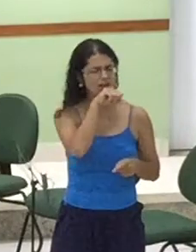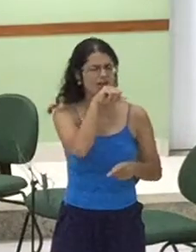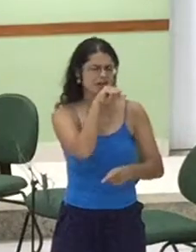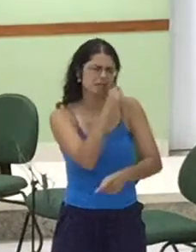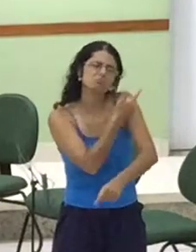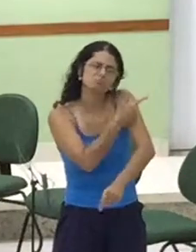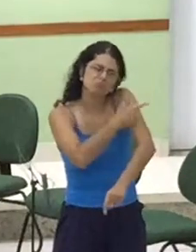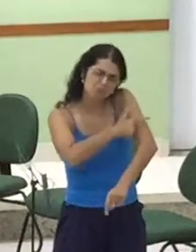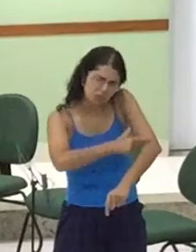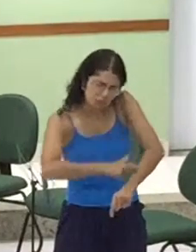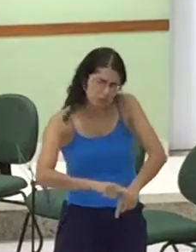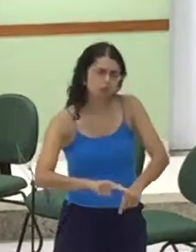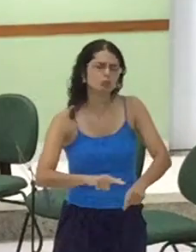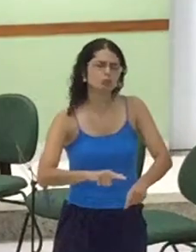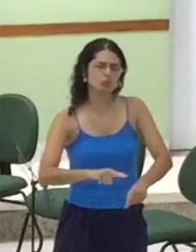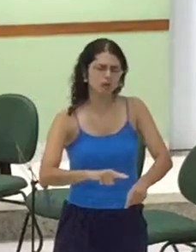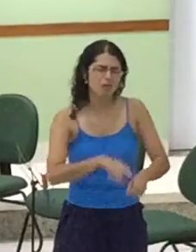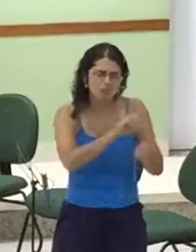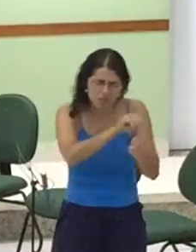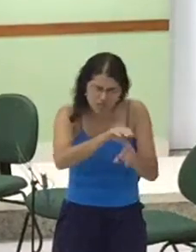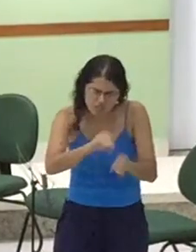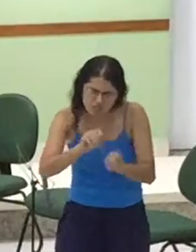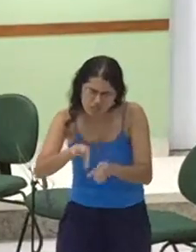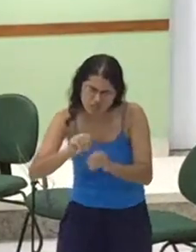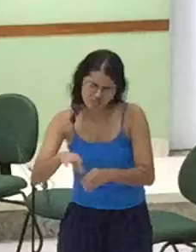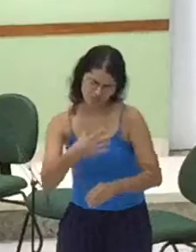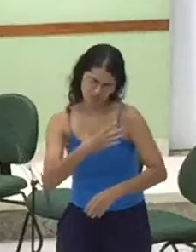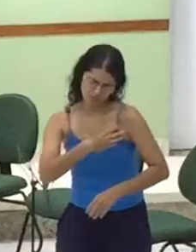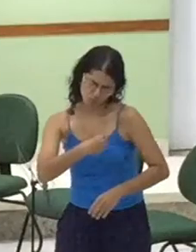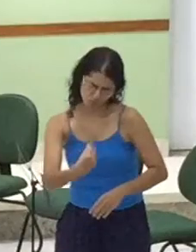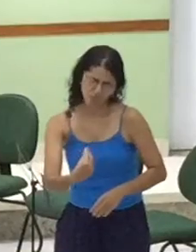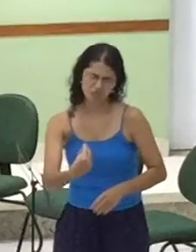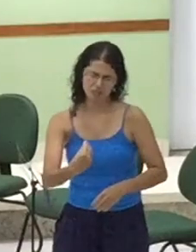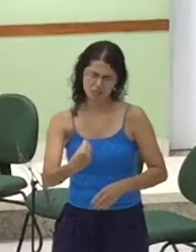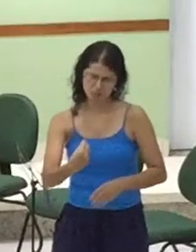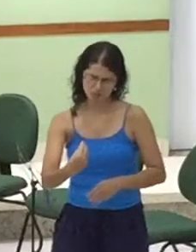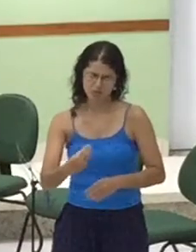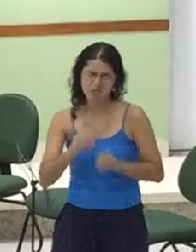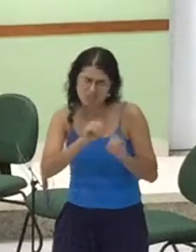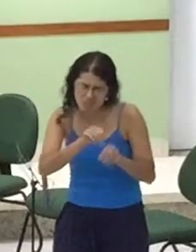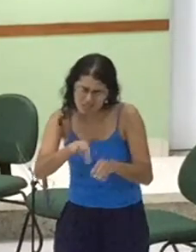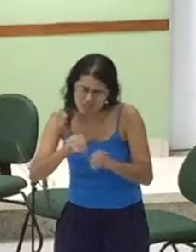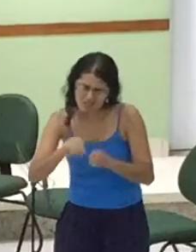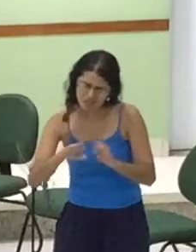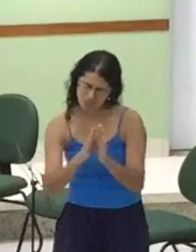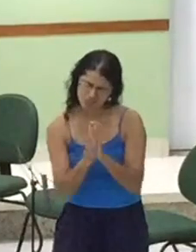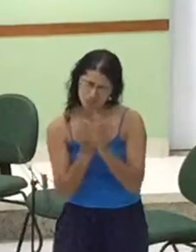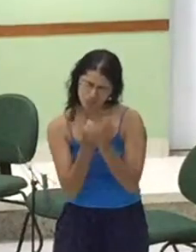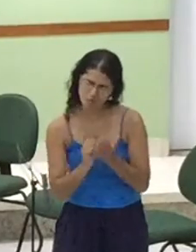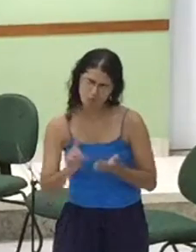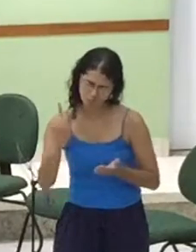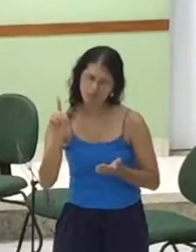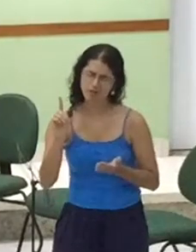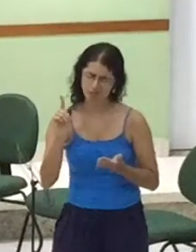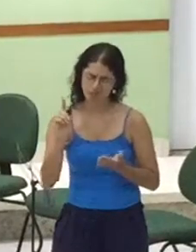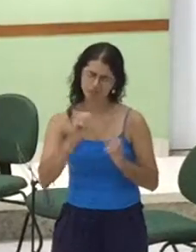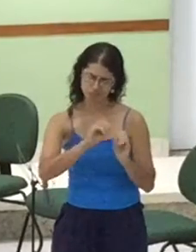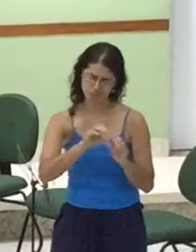Mães Que levem os filhos Ao conhecimento Da Tua Palavra Viver em Tua Palavra Pai Que pedimos